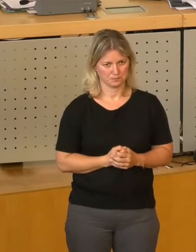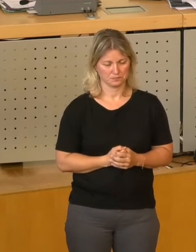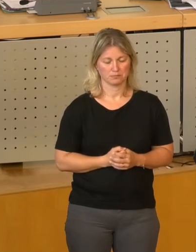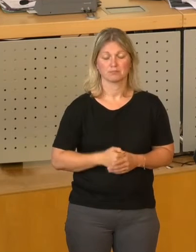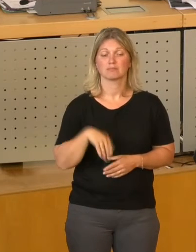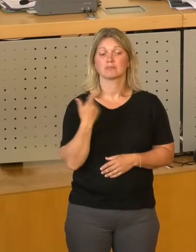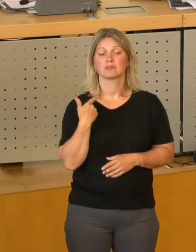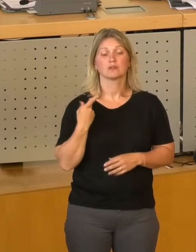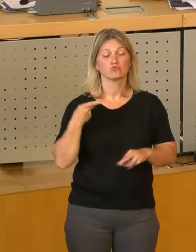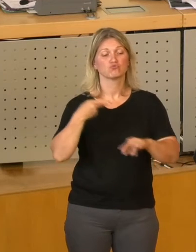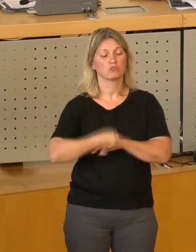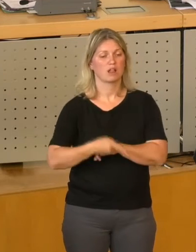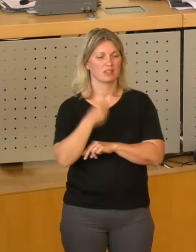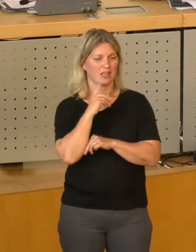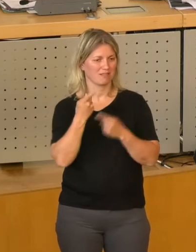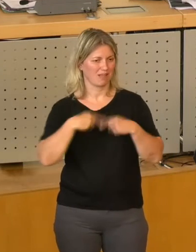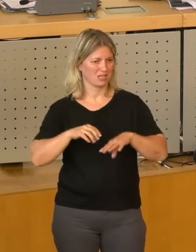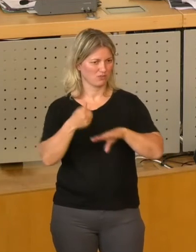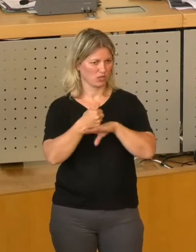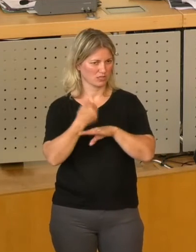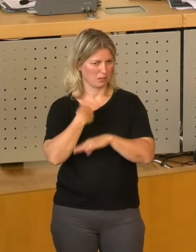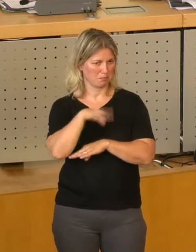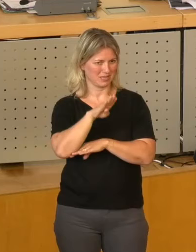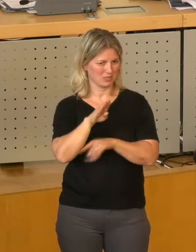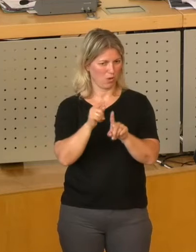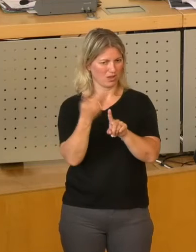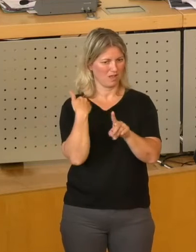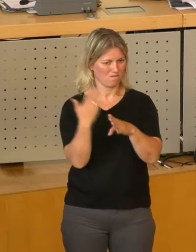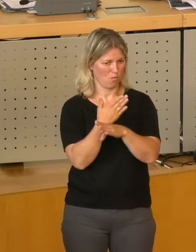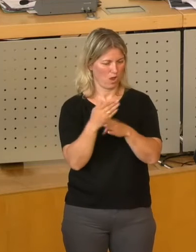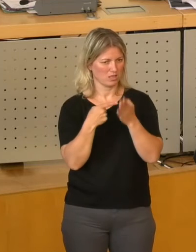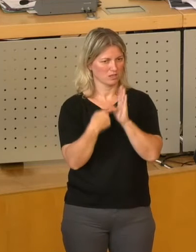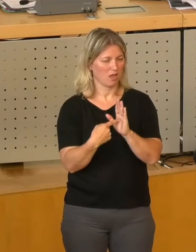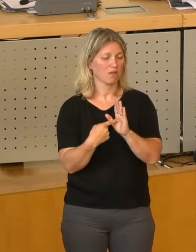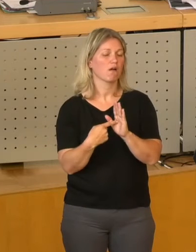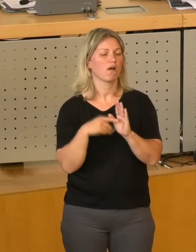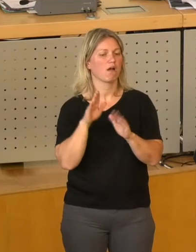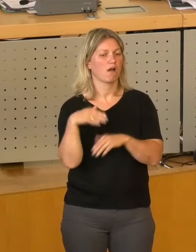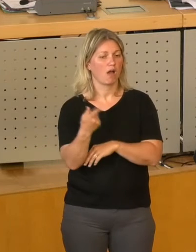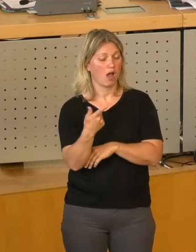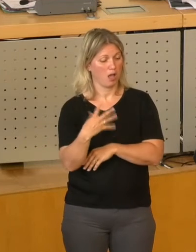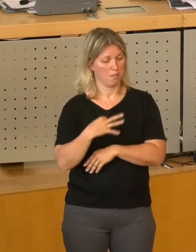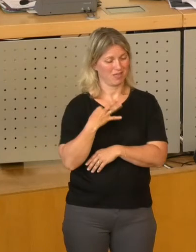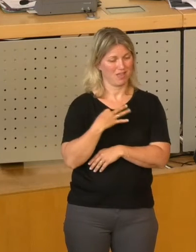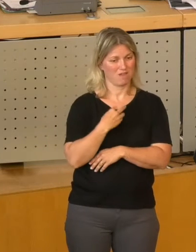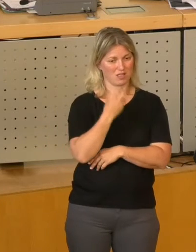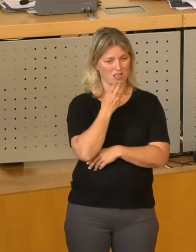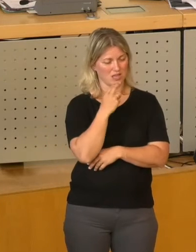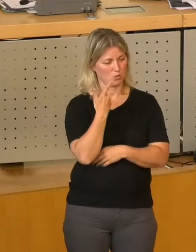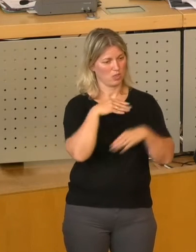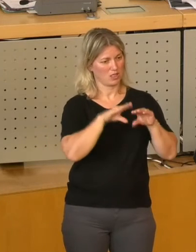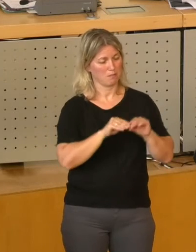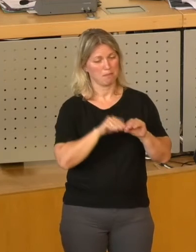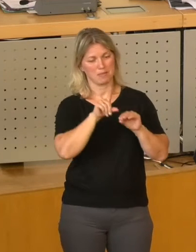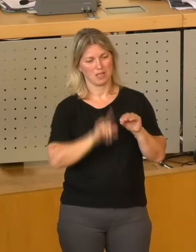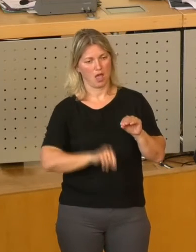Kreisvorsitzende Karsten Bisock erklärte am Wochenende, die Minderheitsbeteiligung eines privaten Energieunternehmens